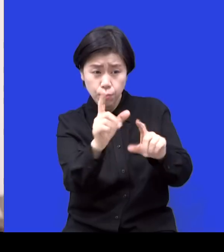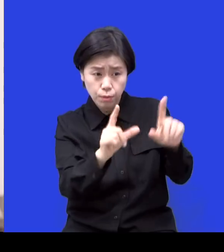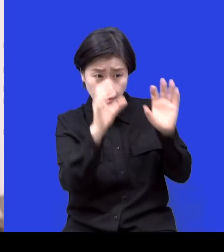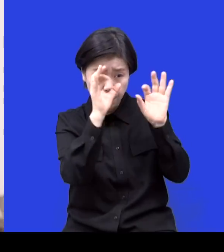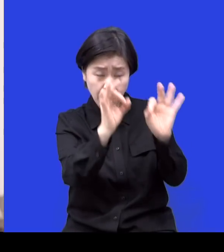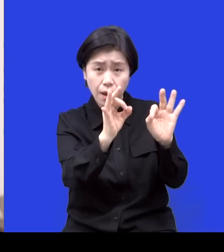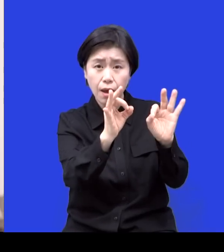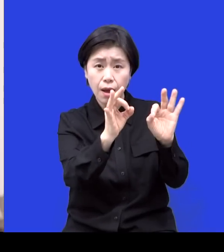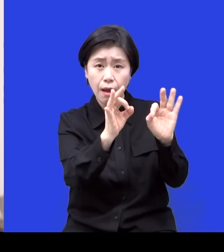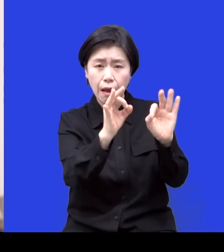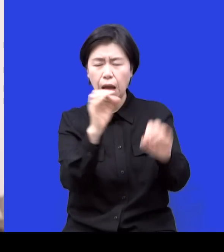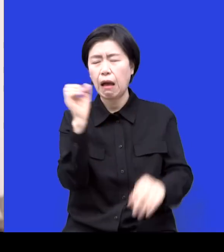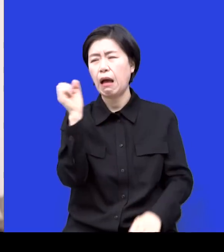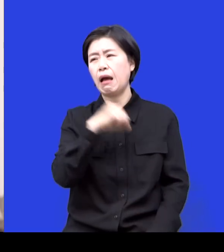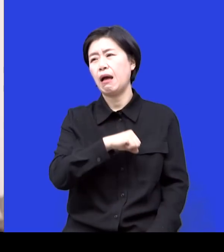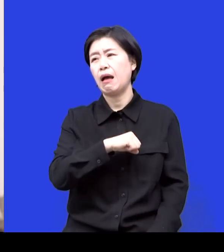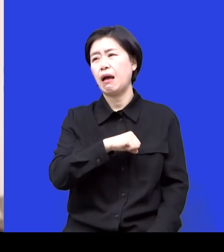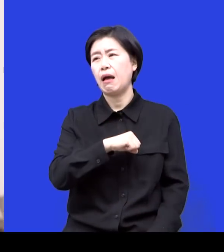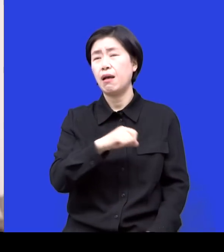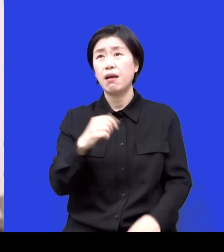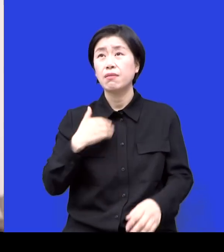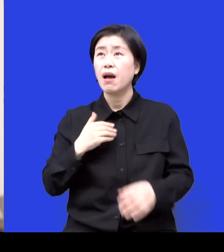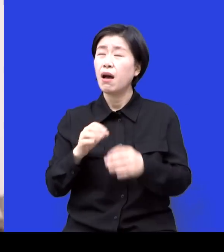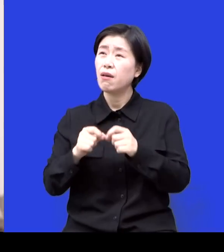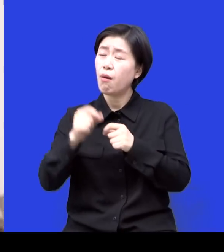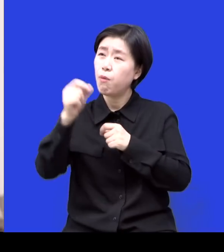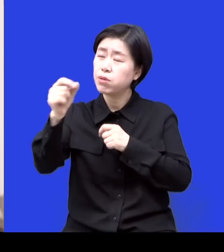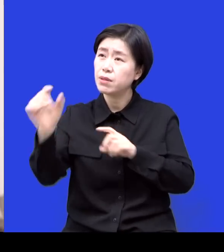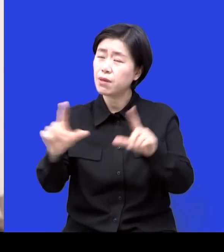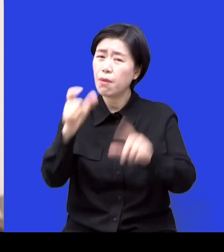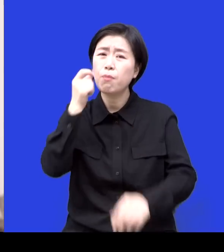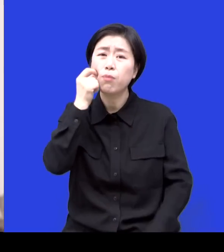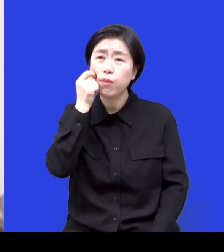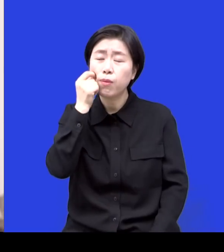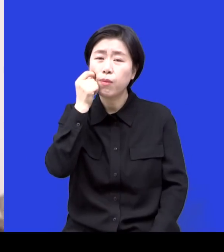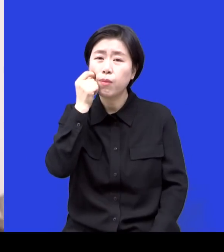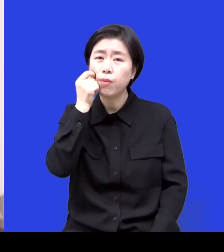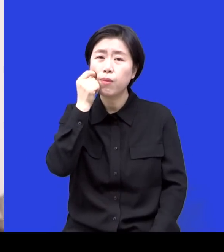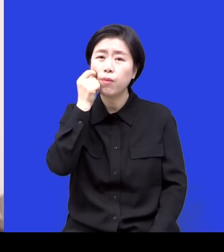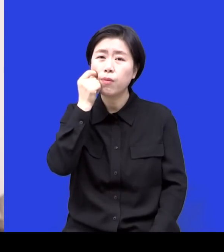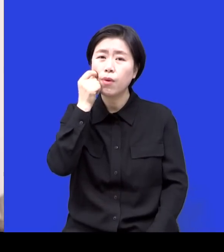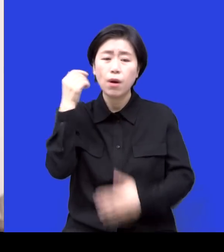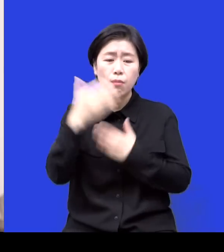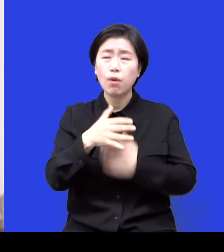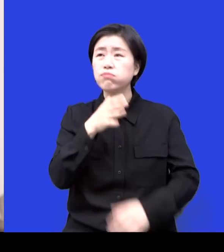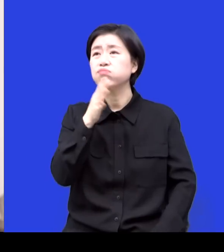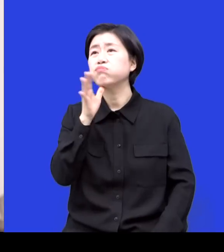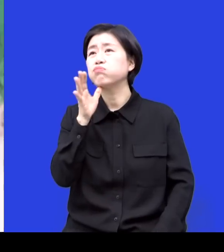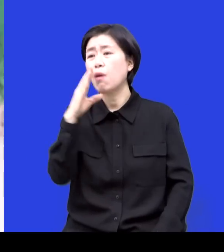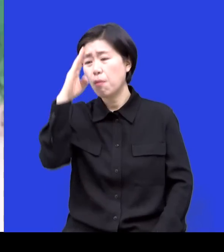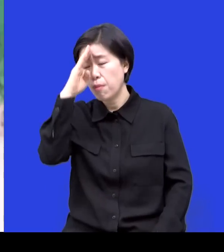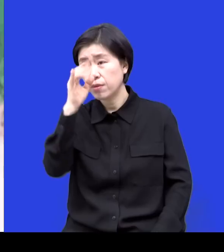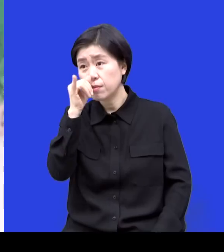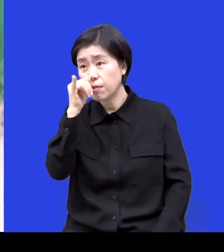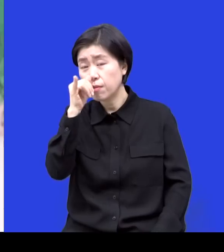아 진짜 뭐 영원히 이렇게 육신을 가지고 영원히 살 것처럼 그렇게 살지 말아야겠다는 생각을